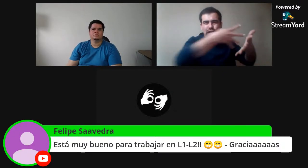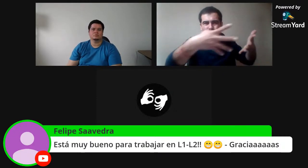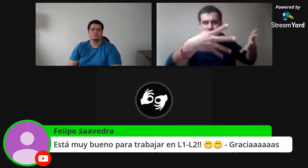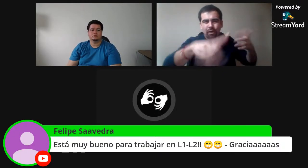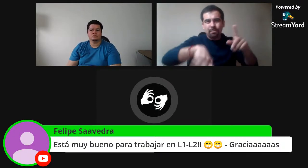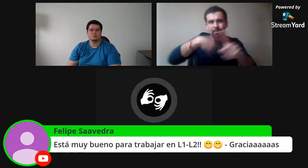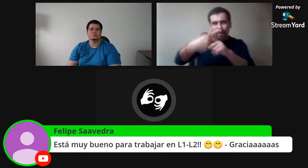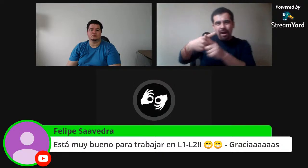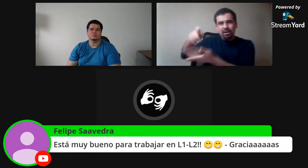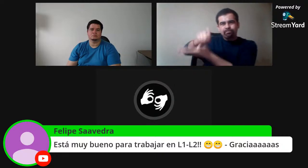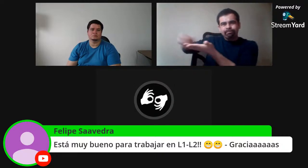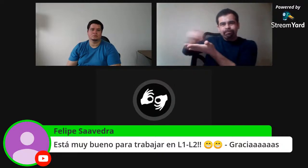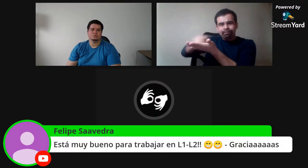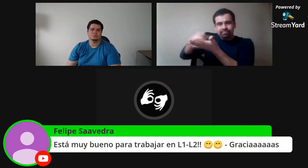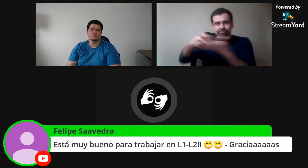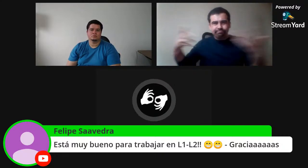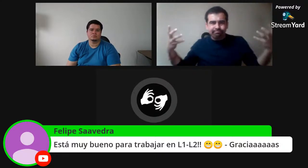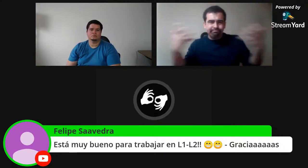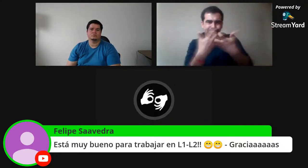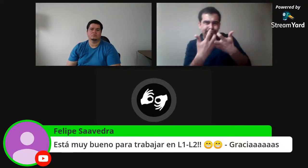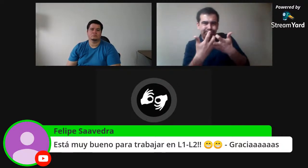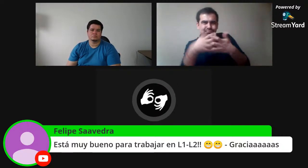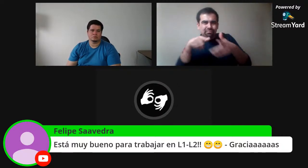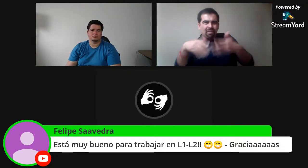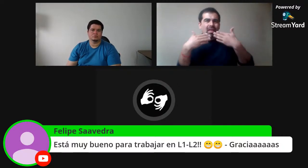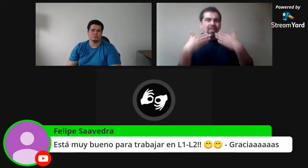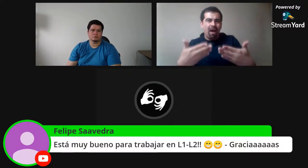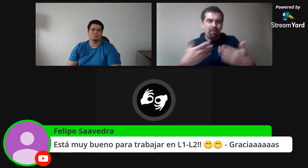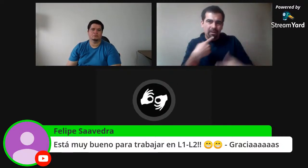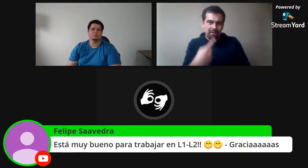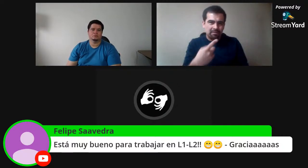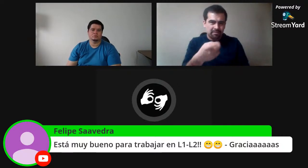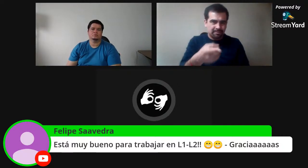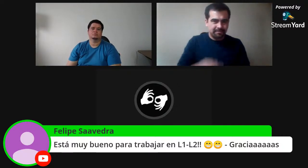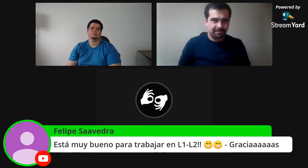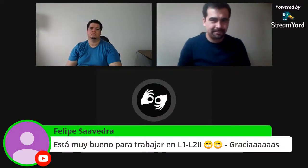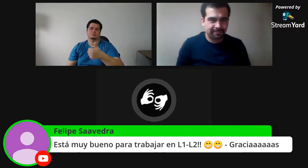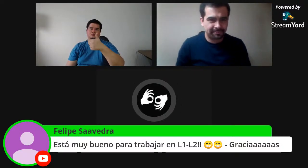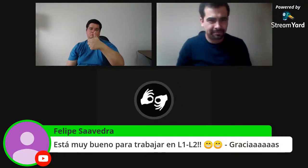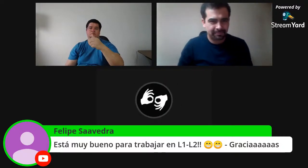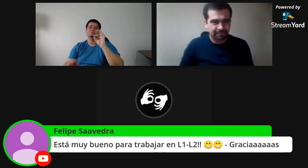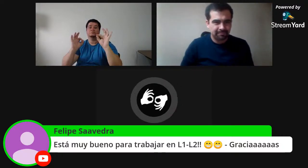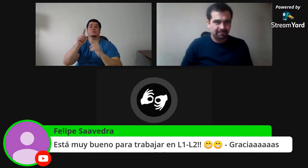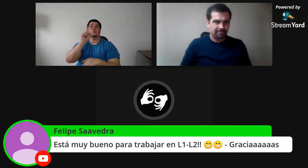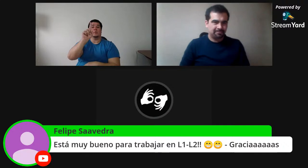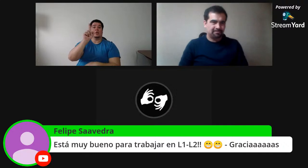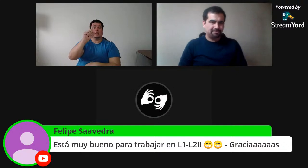Está muy bueno para trabajarlo en L1 y L2. Dice, de manera vinculada. Gracias, te dice.